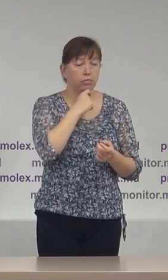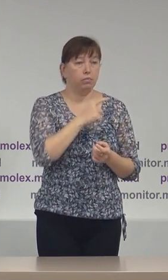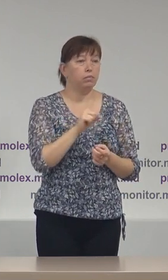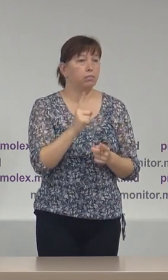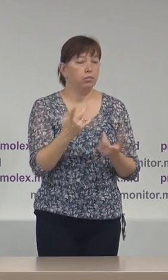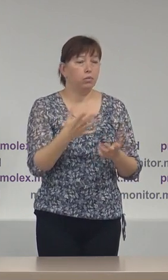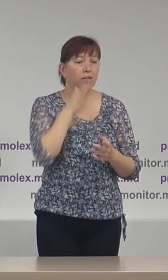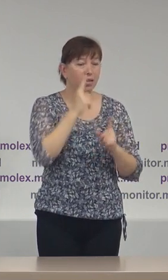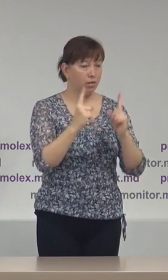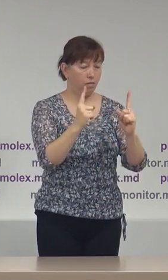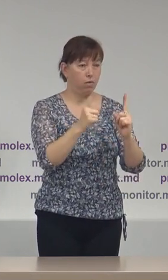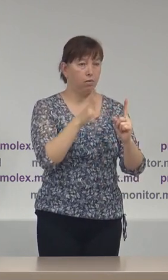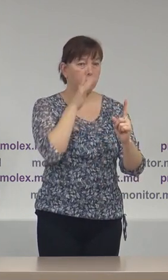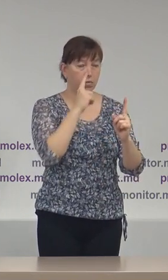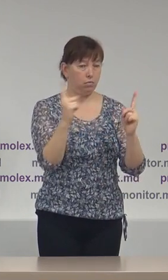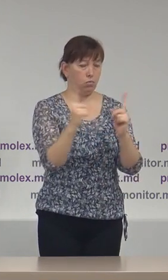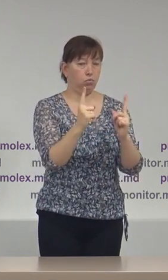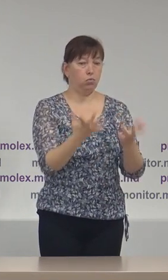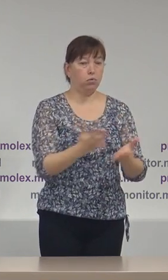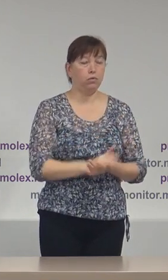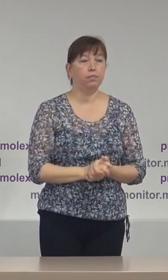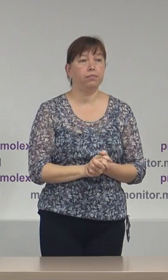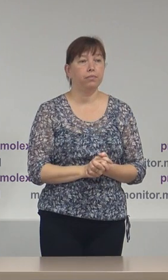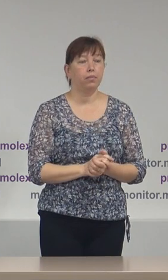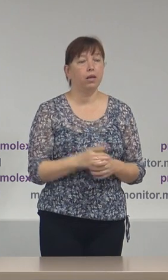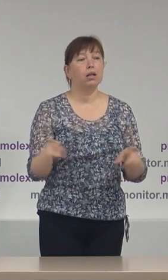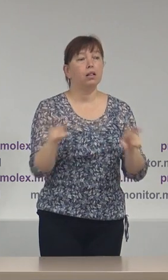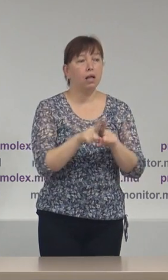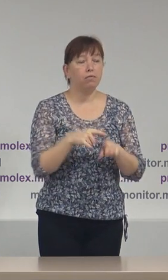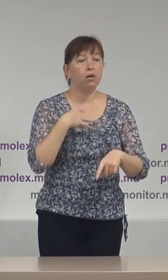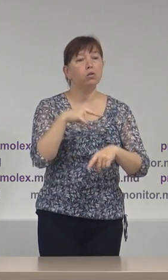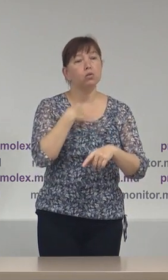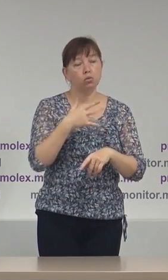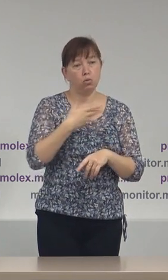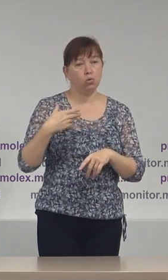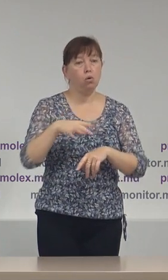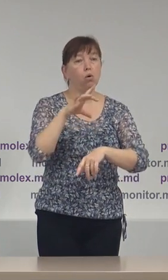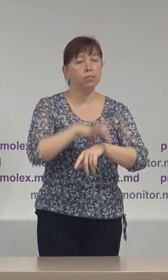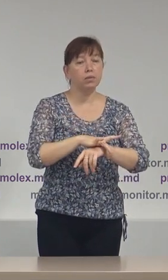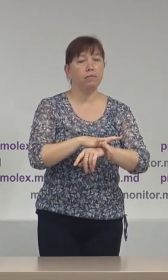intervale foarte scurte de timp. La fel observăm că